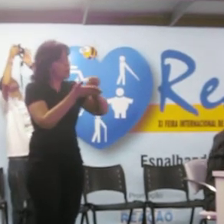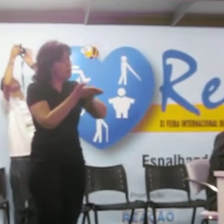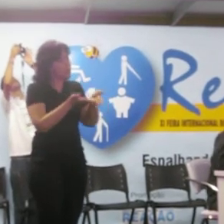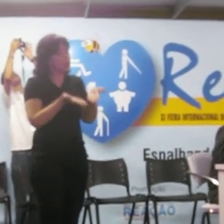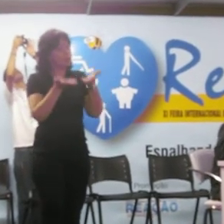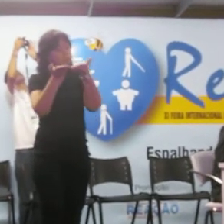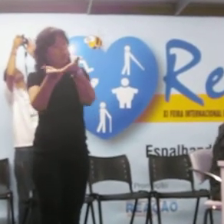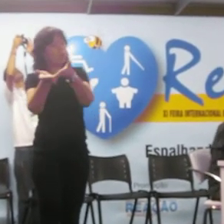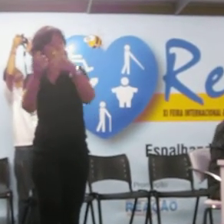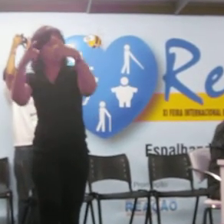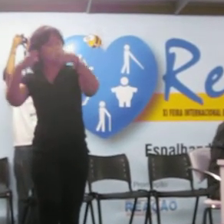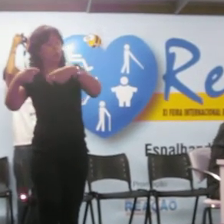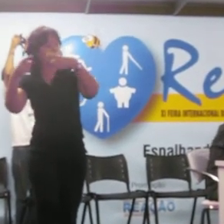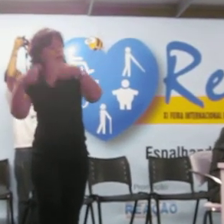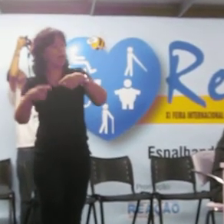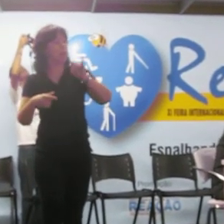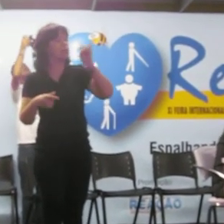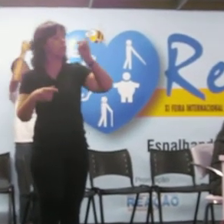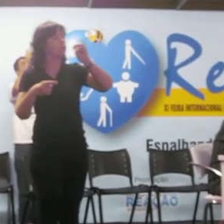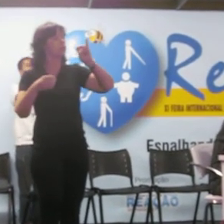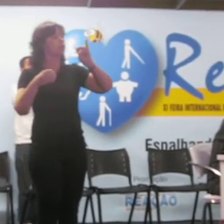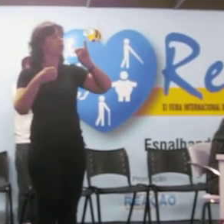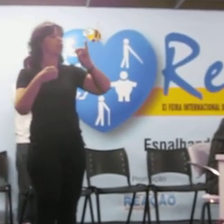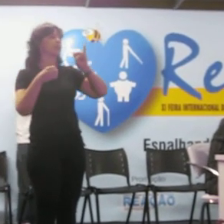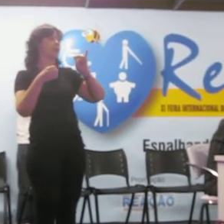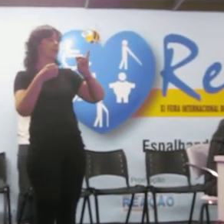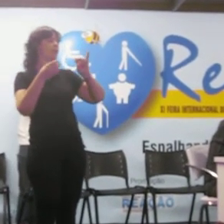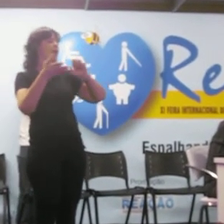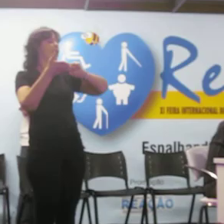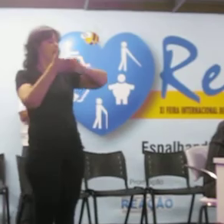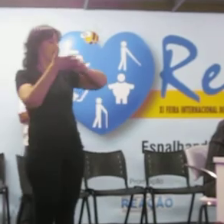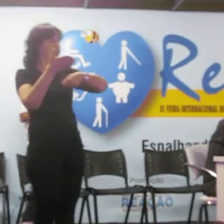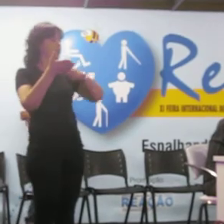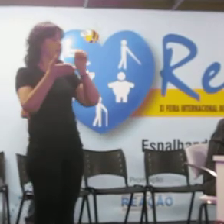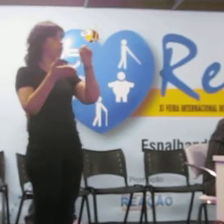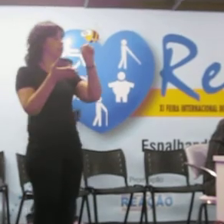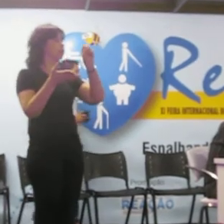Uma instituição filotrópica, normalmente Obrigado Obrigado Obrigado